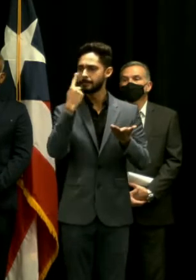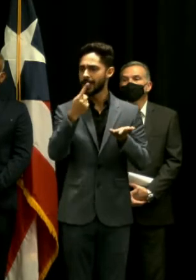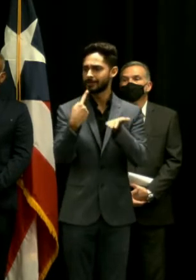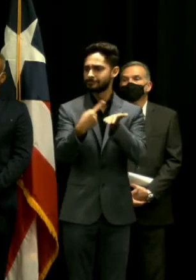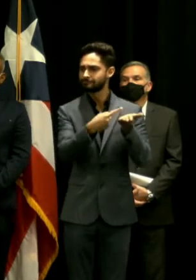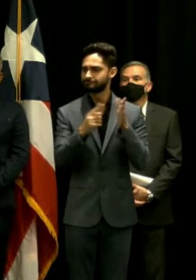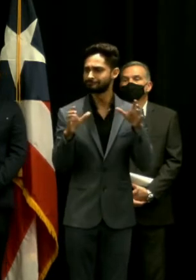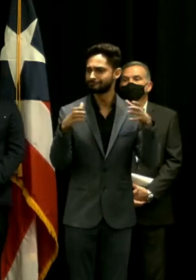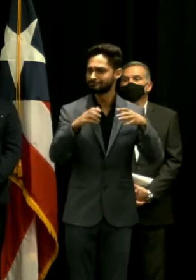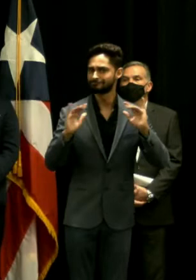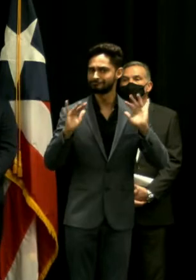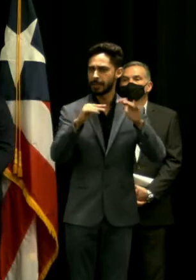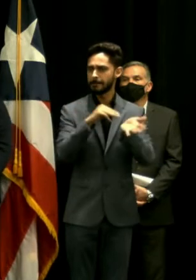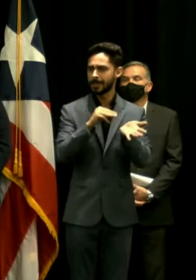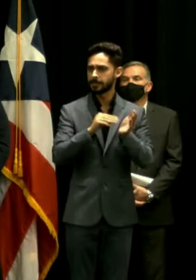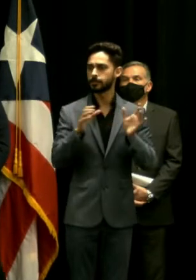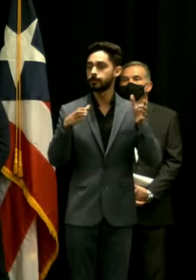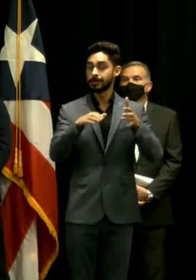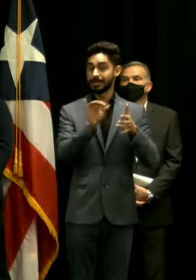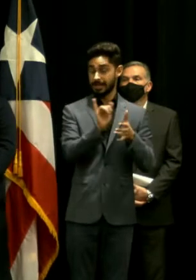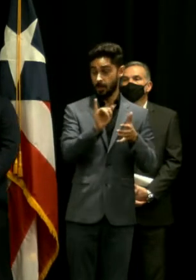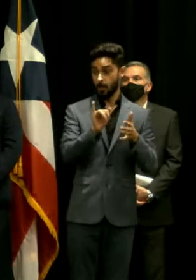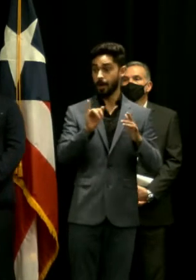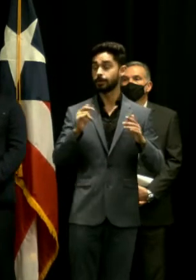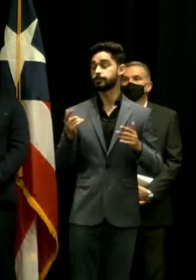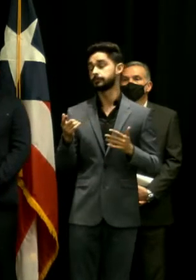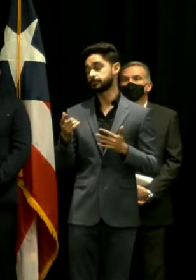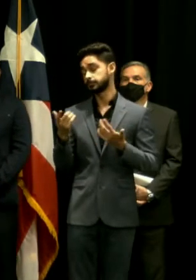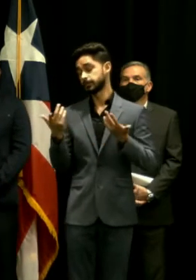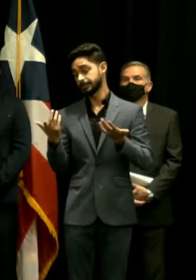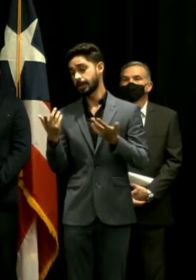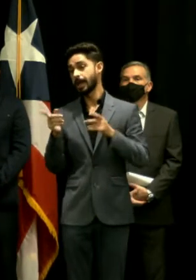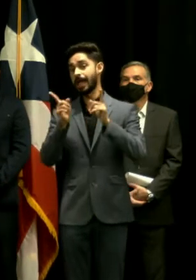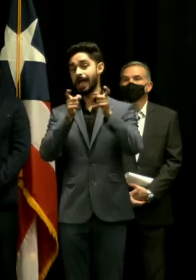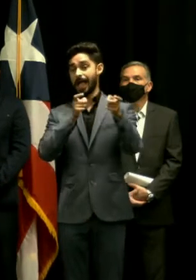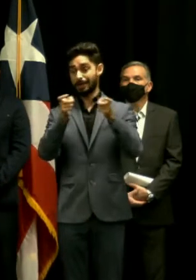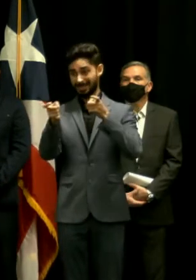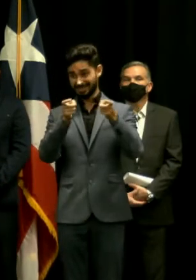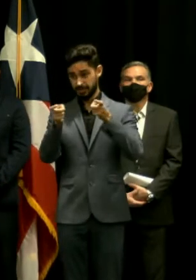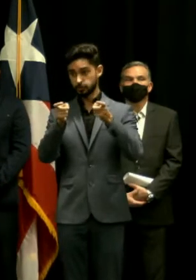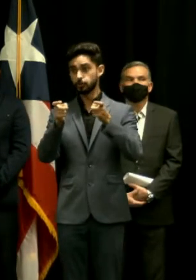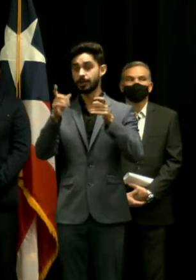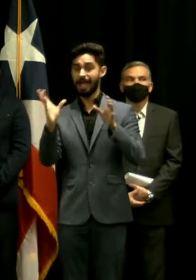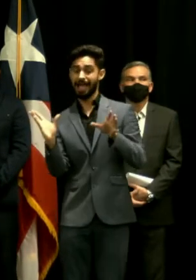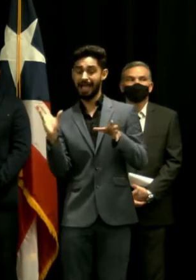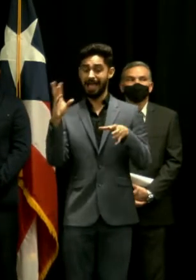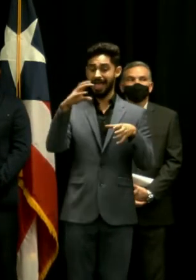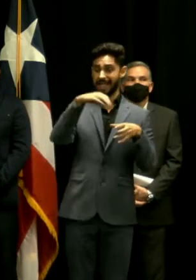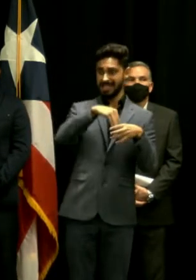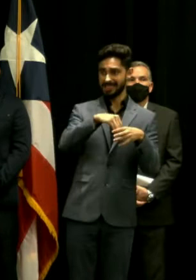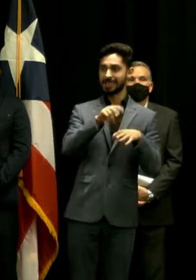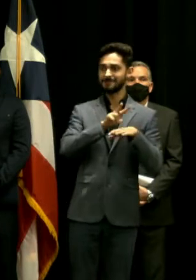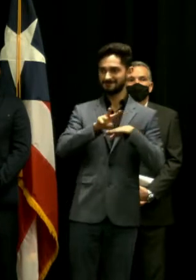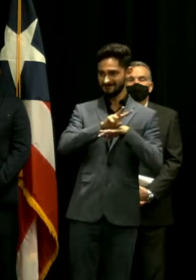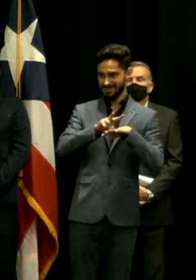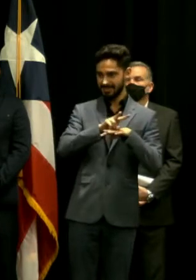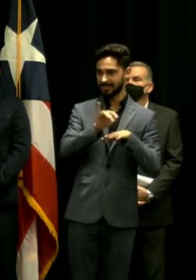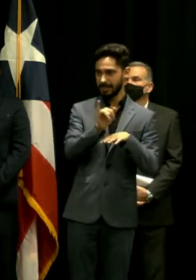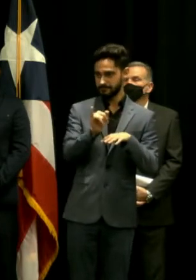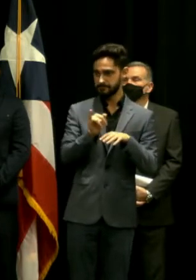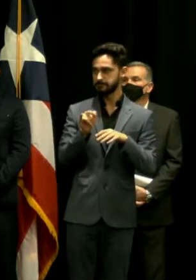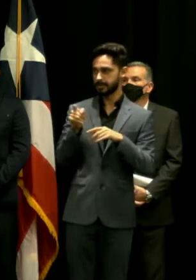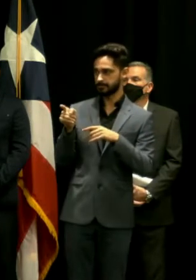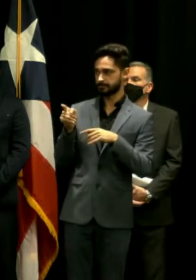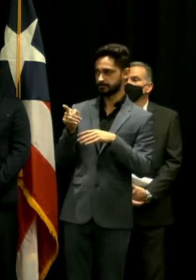hasta entrar en convenios para la administración de la facilidad de Vieques y obviamente sería un puente